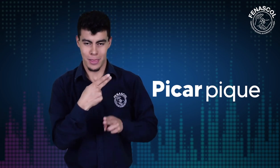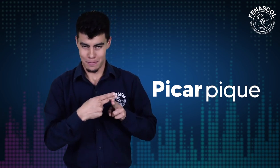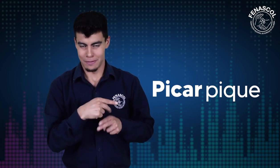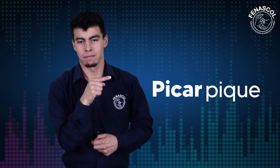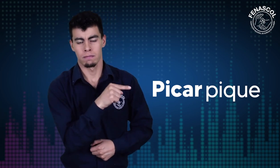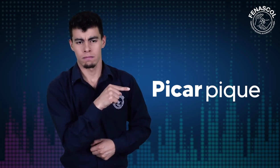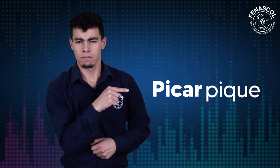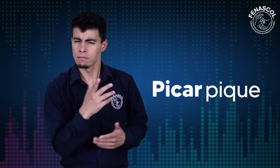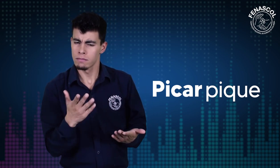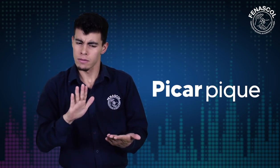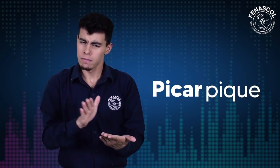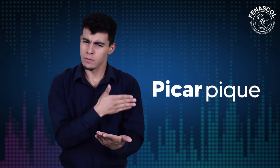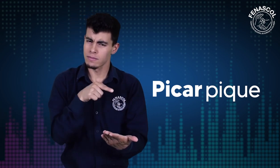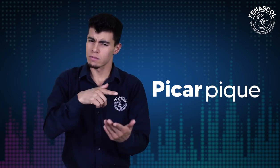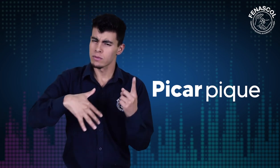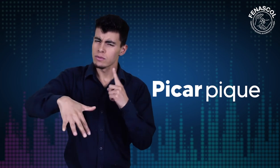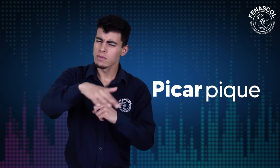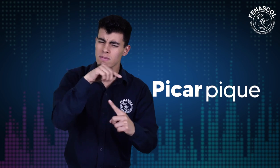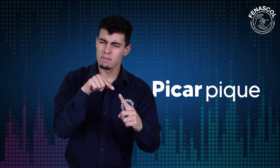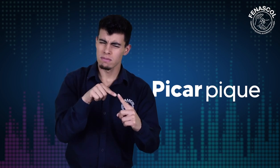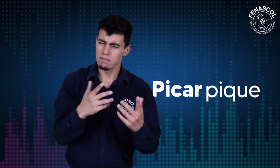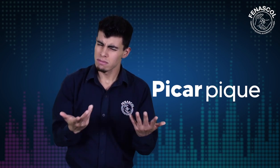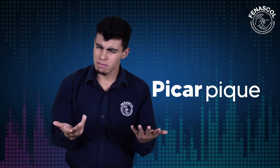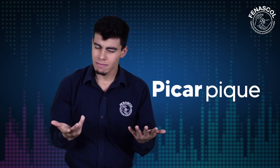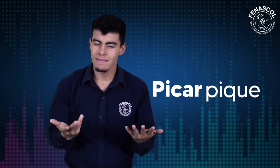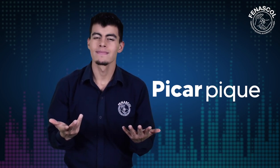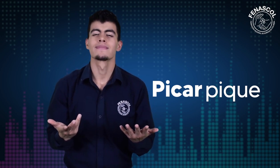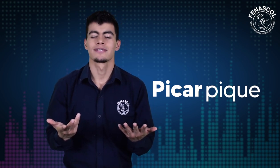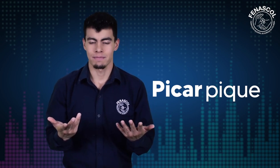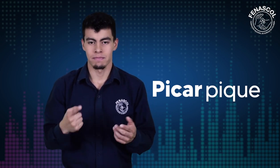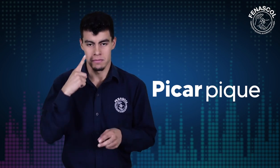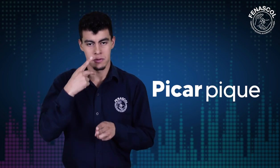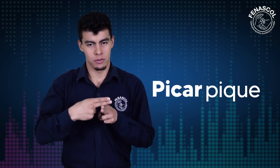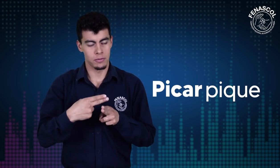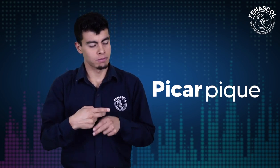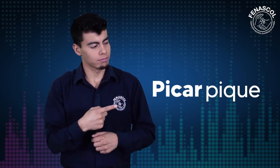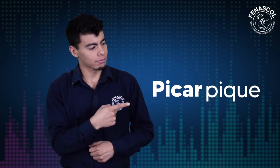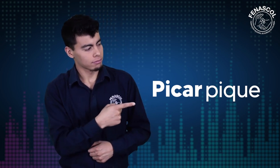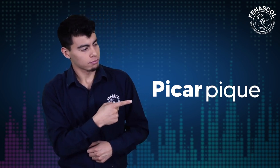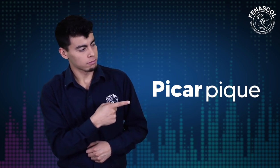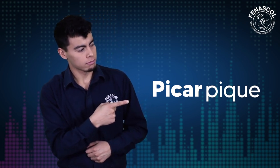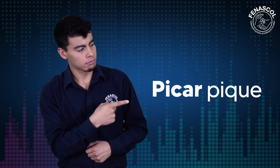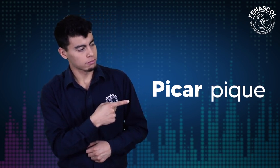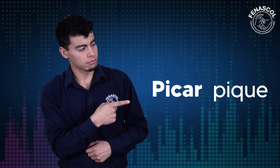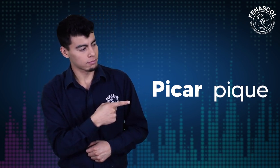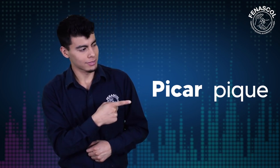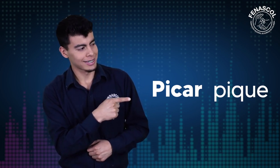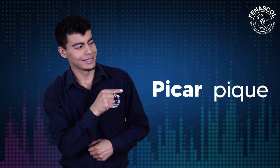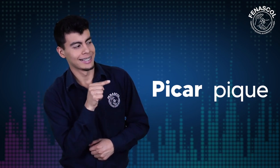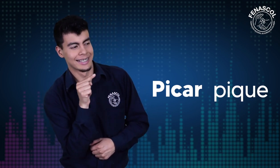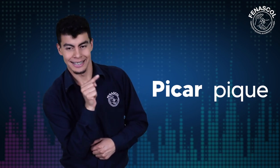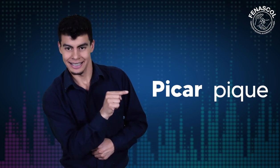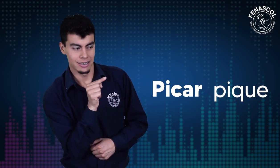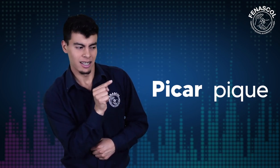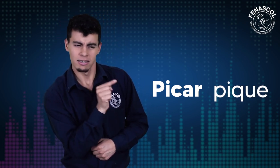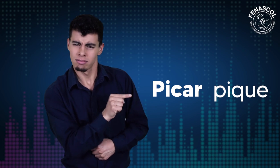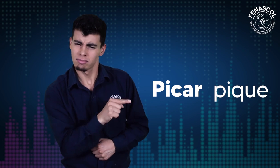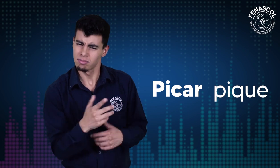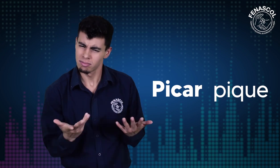realice la misma acción para ir a comer todas estas pepas de maíz. En el contexto musical, este juego